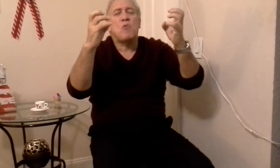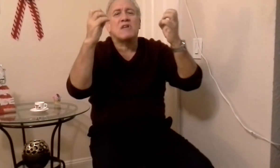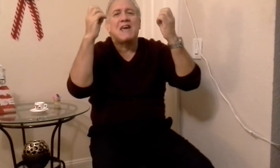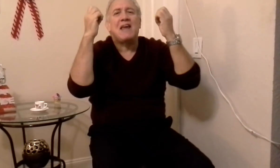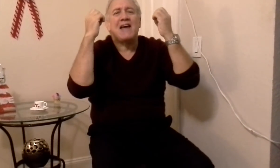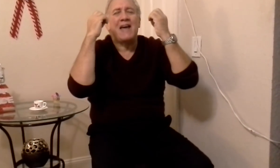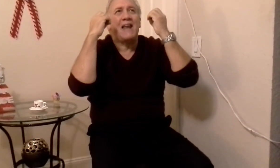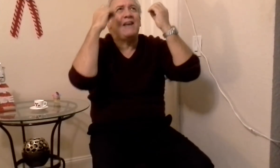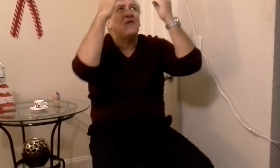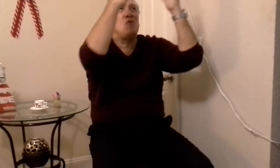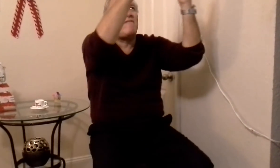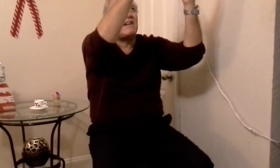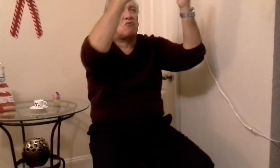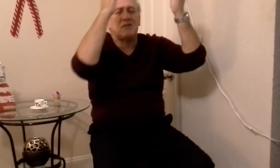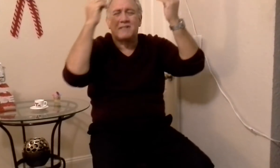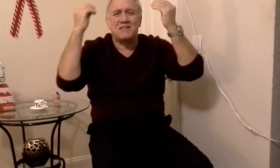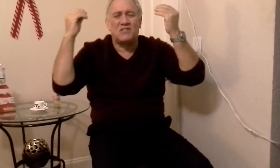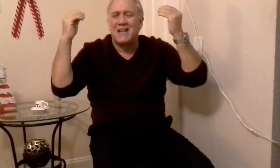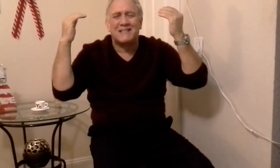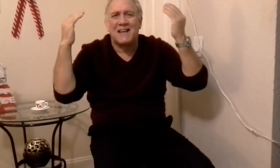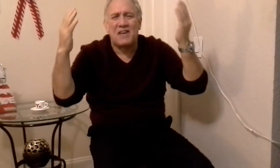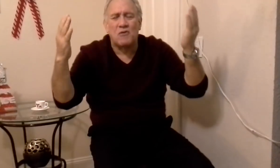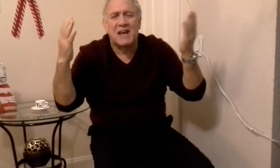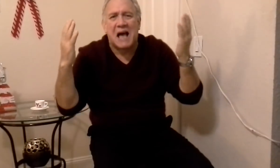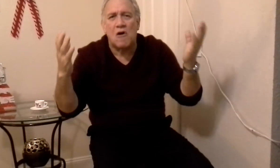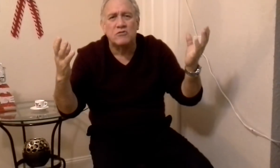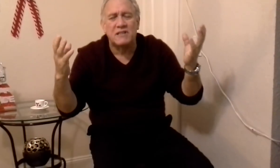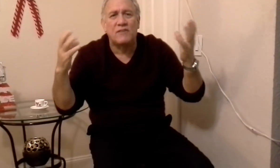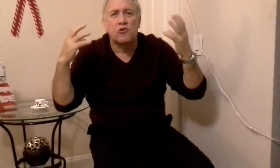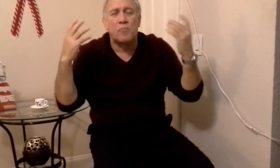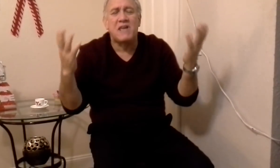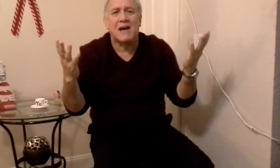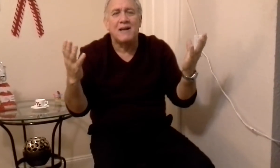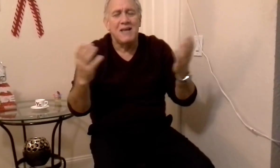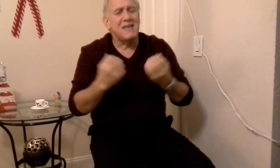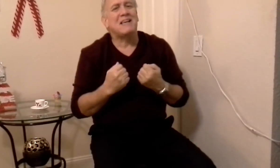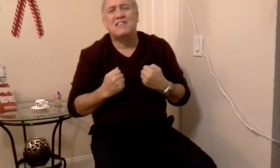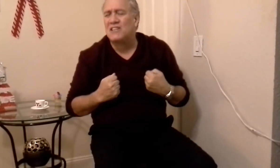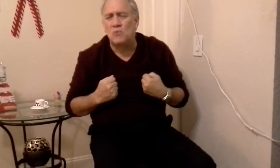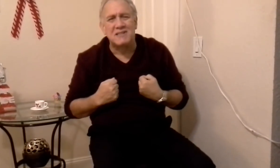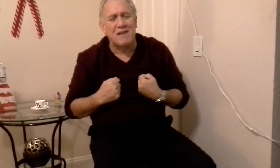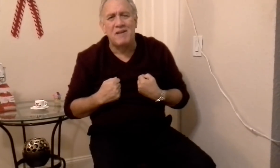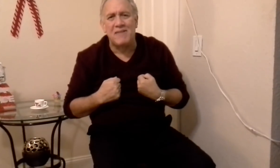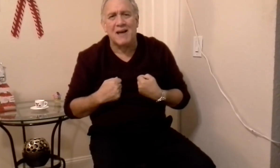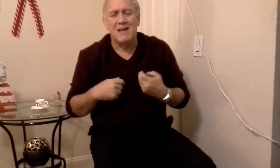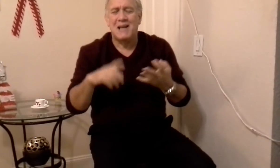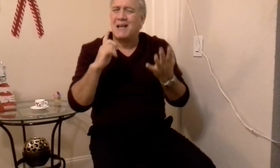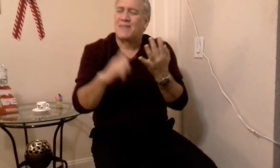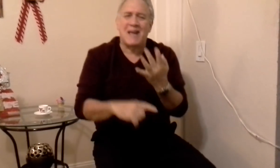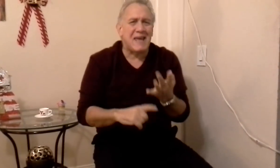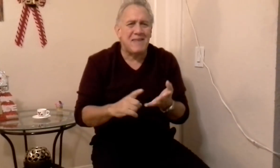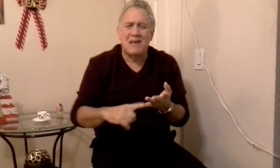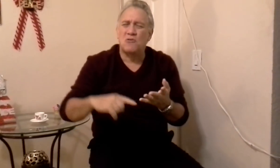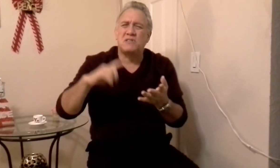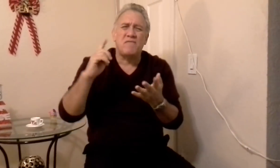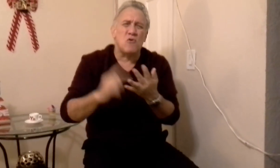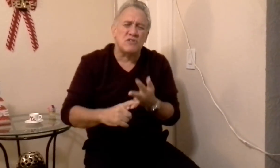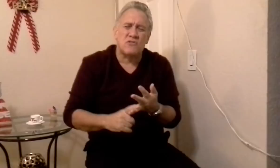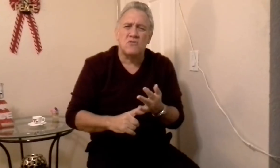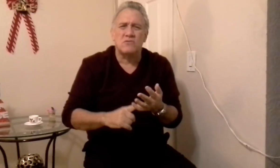porque el universo está lleno de caos y entropía, y así es nuestra vida, las tragedias, los divorcios,